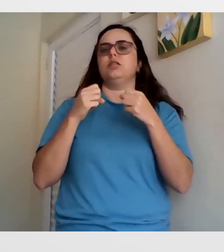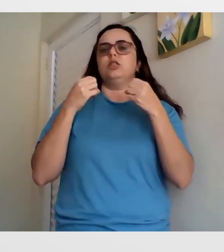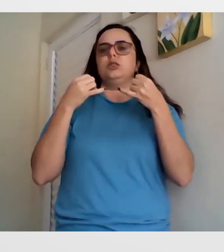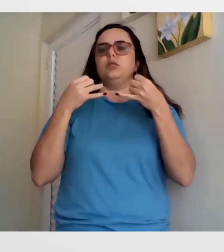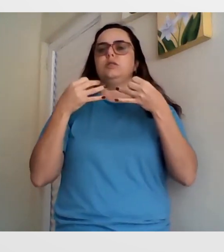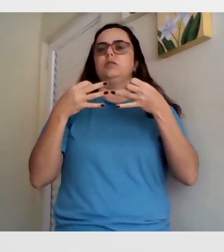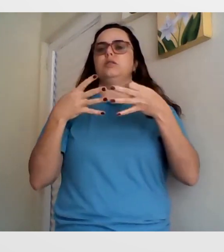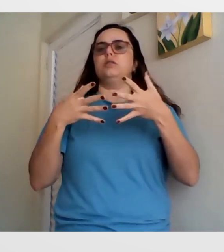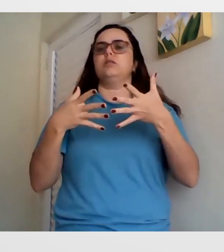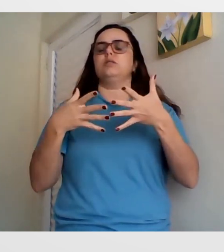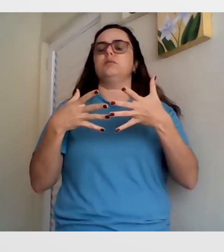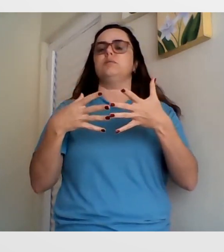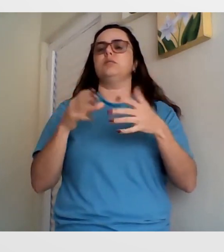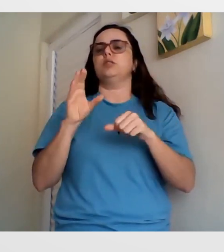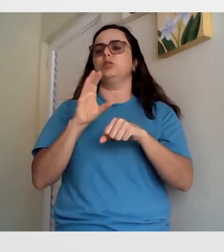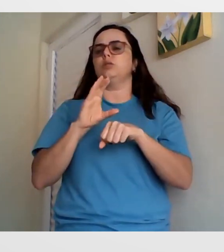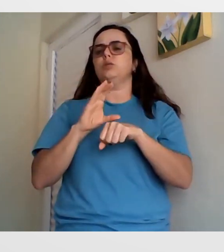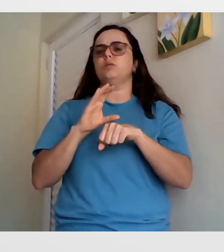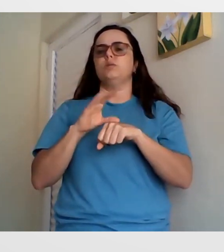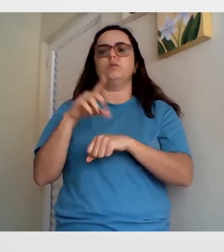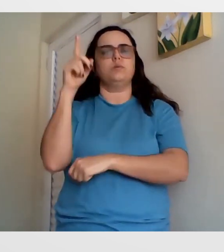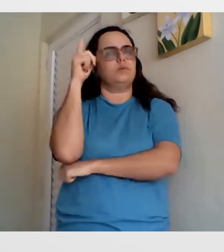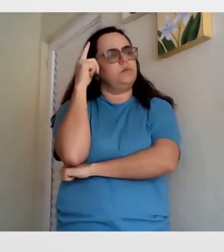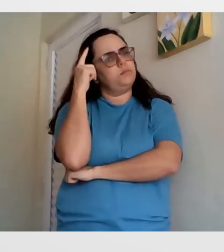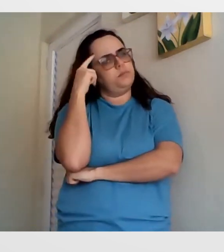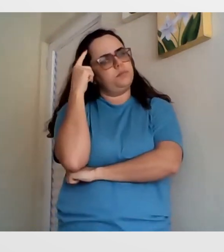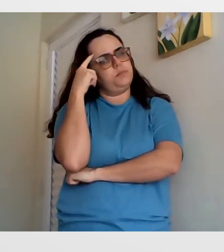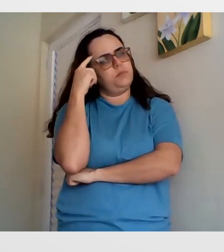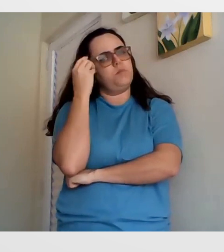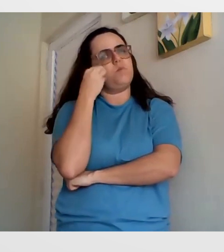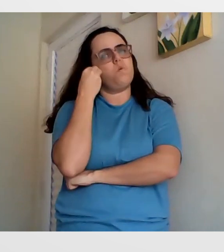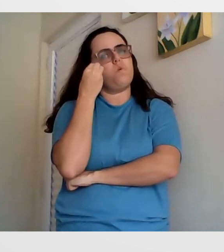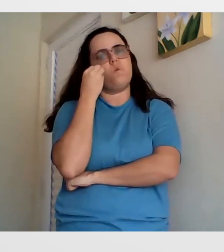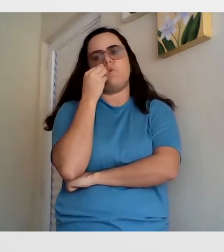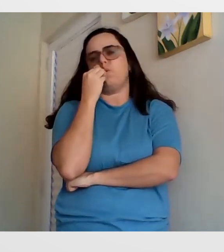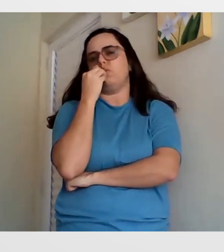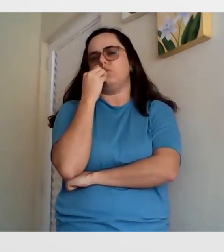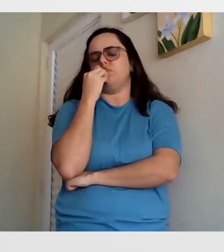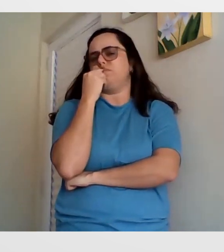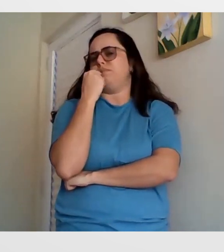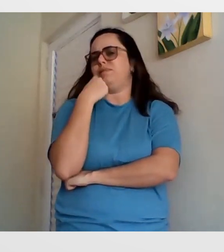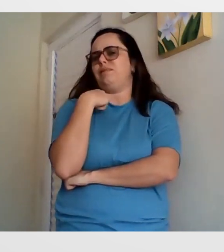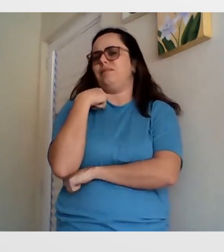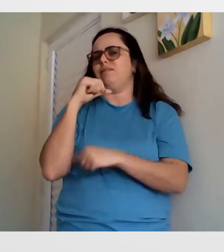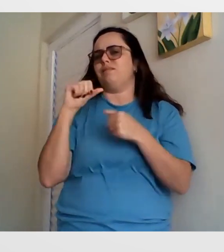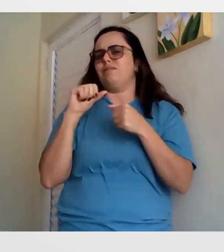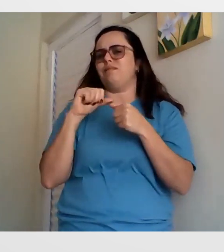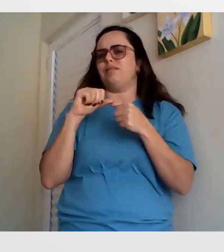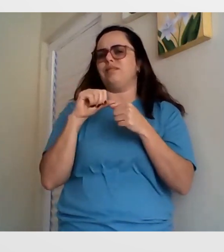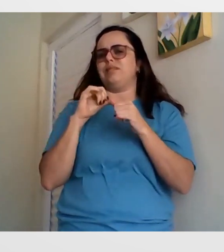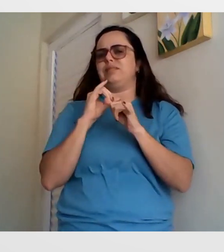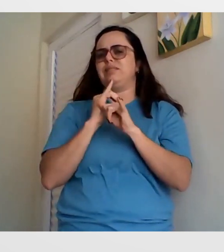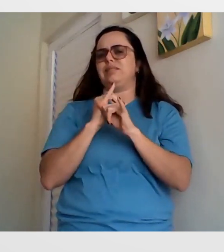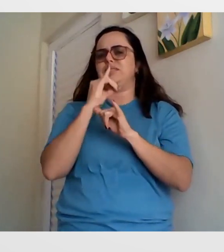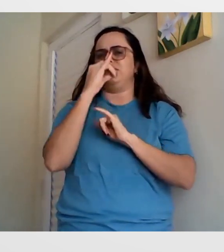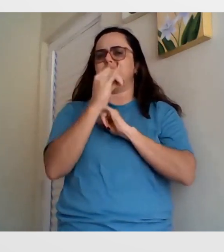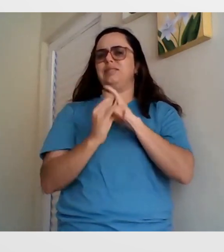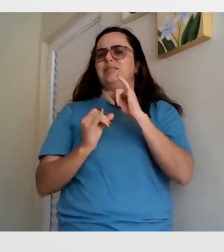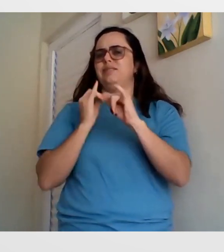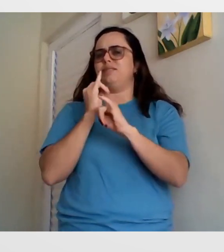mais a respeito do método fluente em Libras, e a falar sobre como era possível aprender a Libras através da internet. E